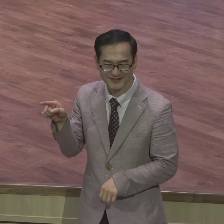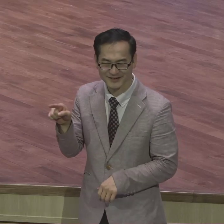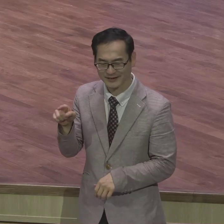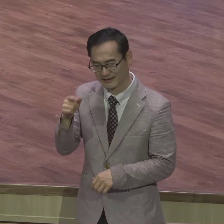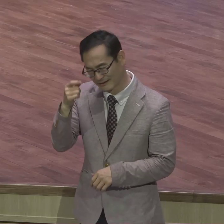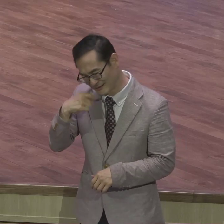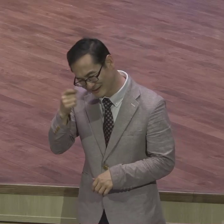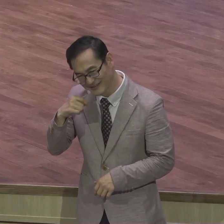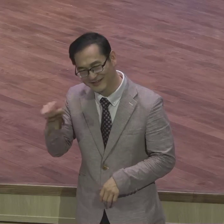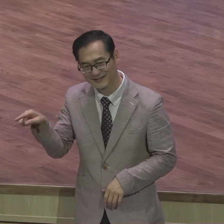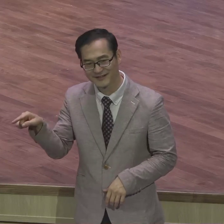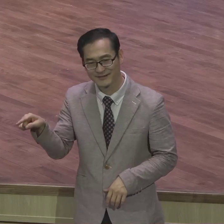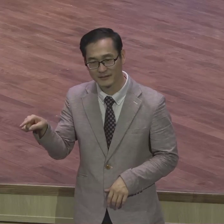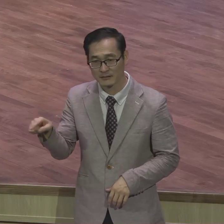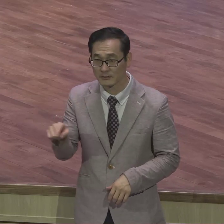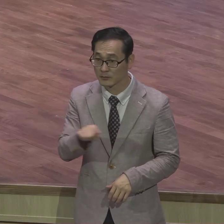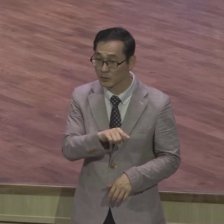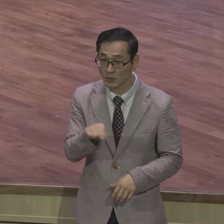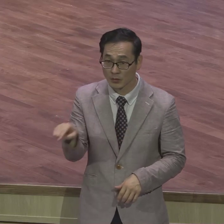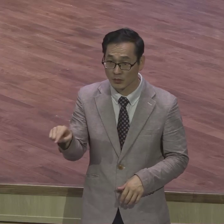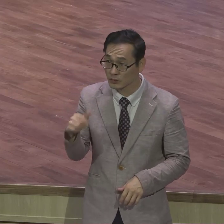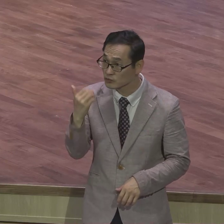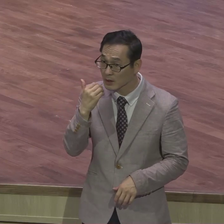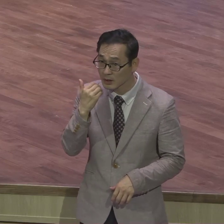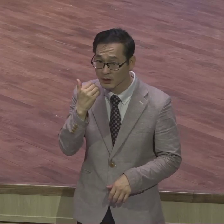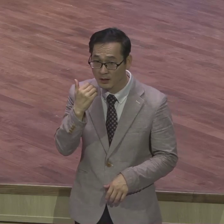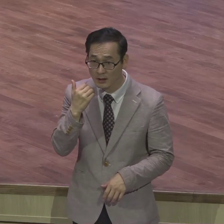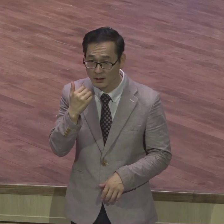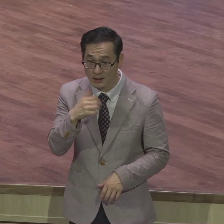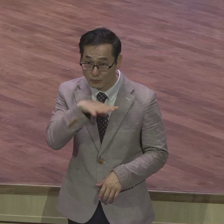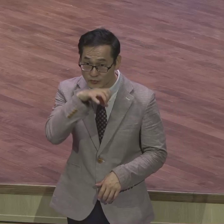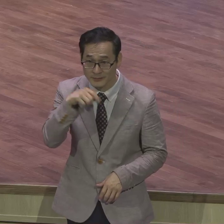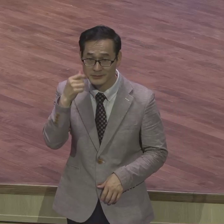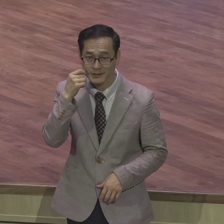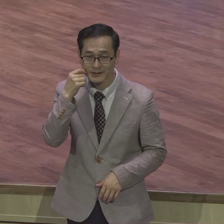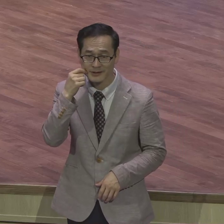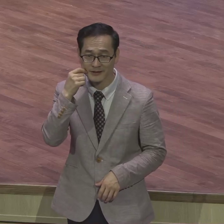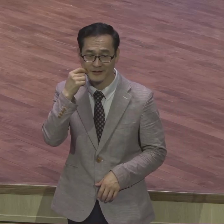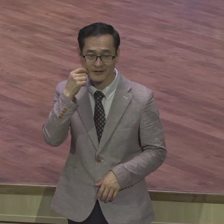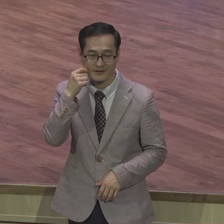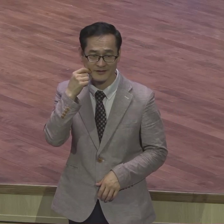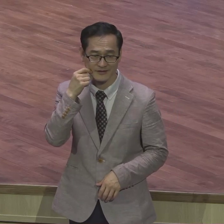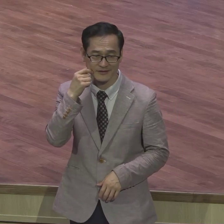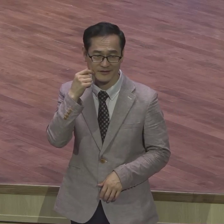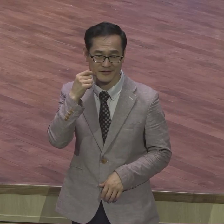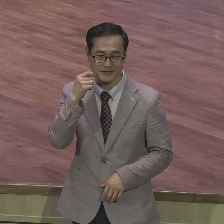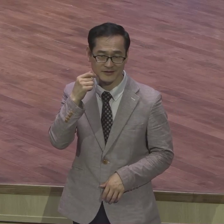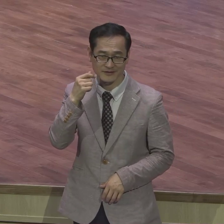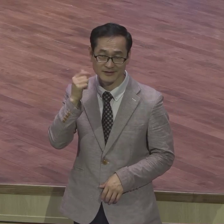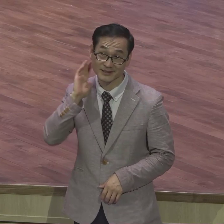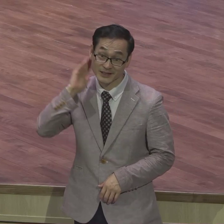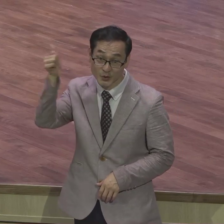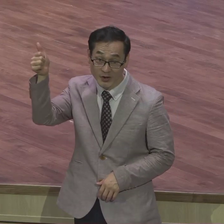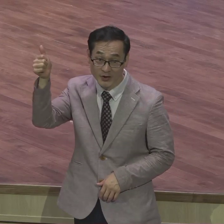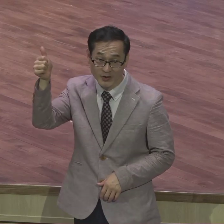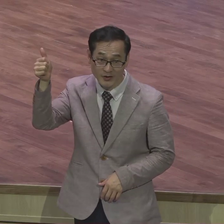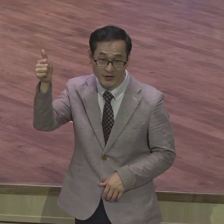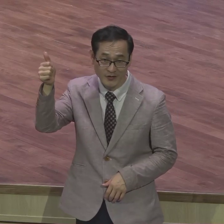하나님의 특기 여러분이 대통령이 특별 사면을 한 사람 사면하지 못한 사람